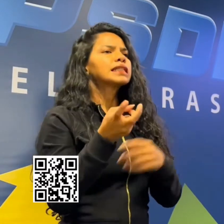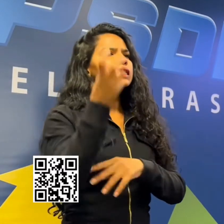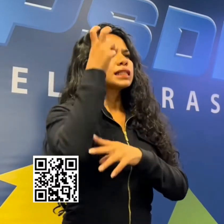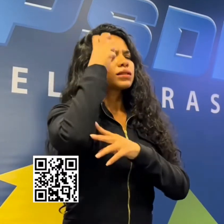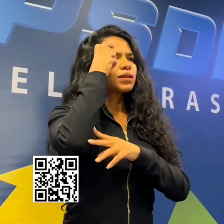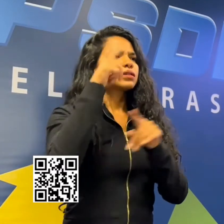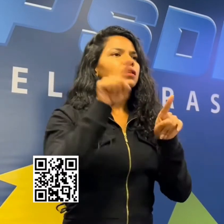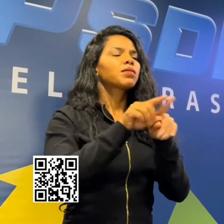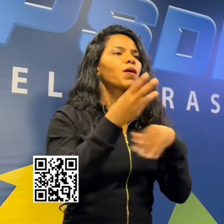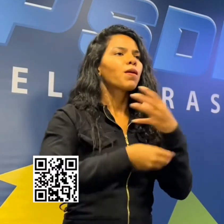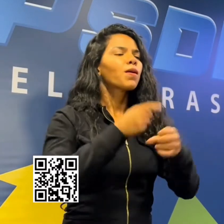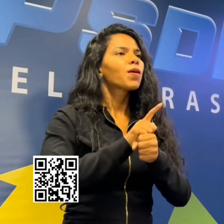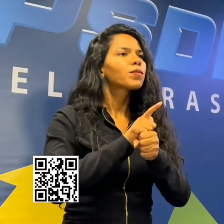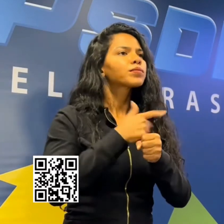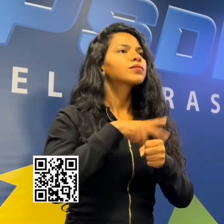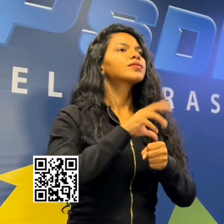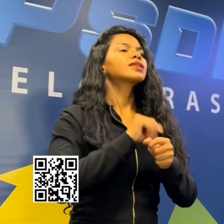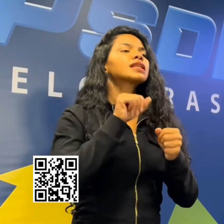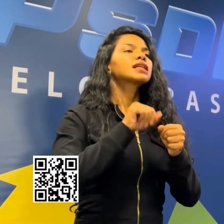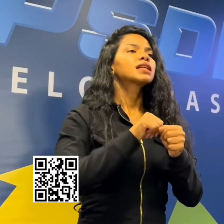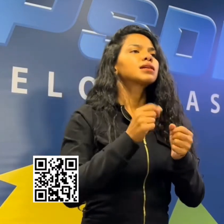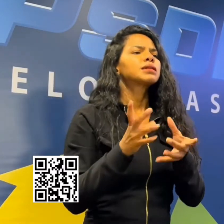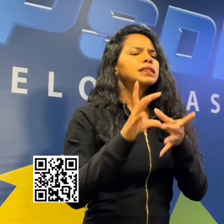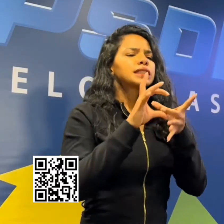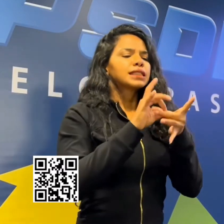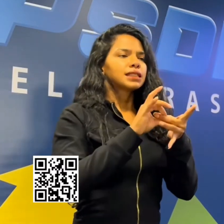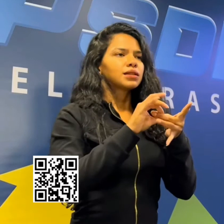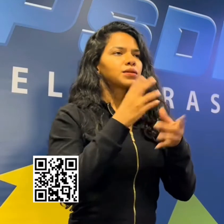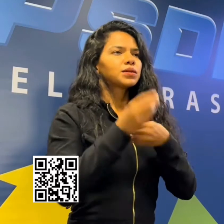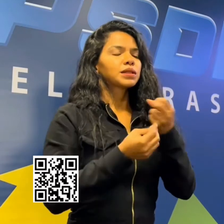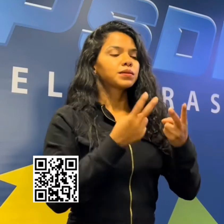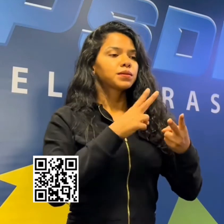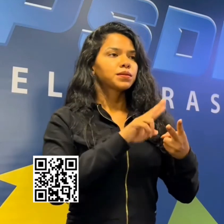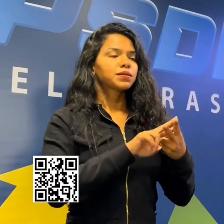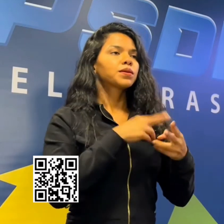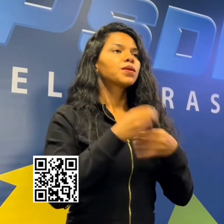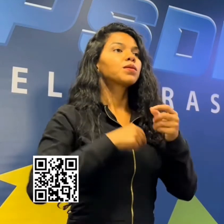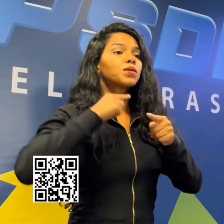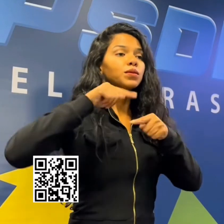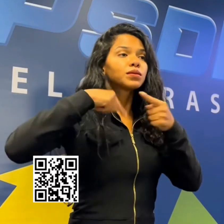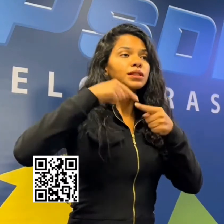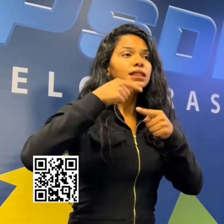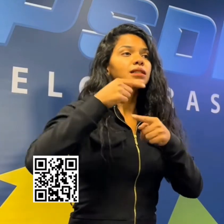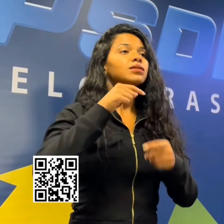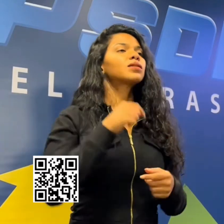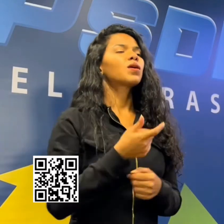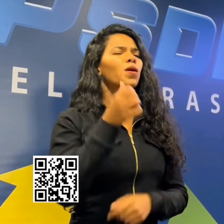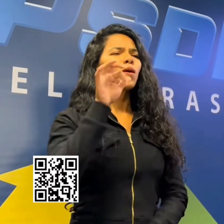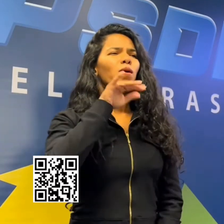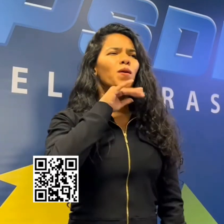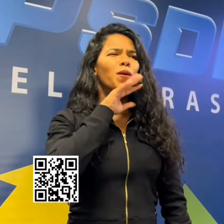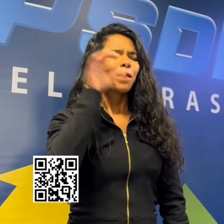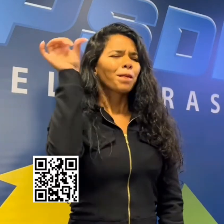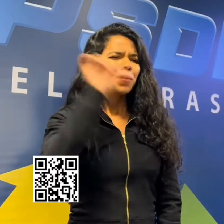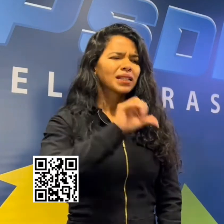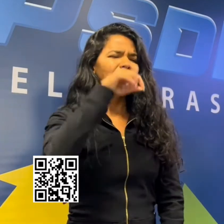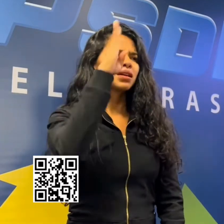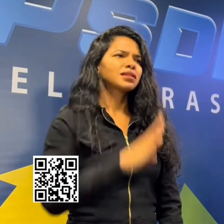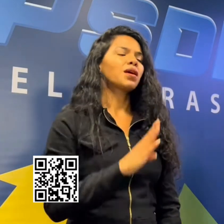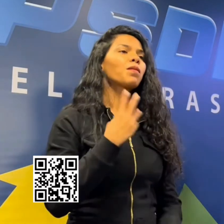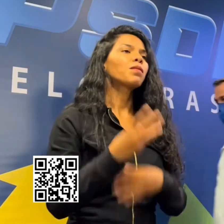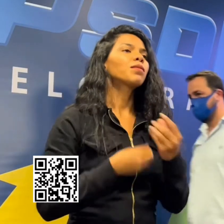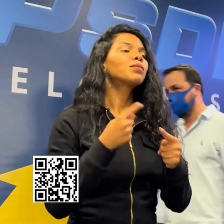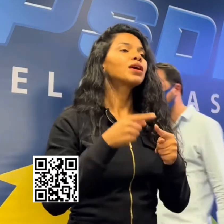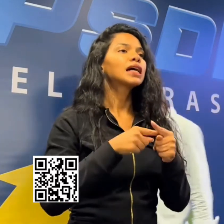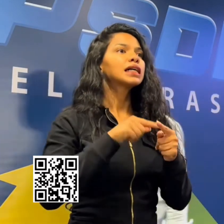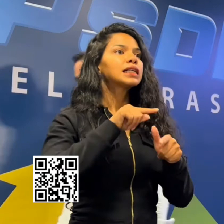um círculo vicioso, um círculo danoso à vida do país. O desemprego tomou